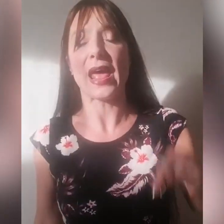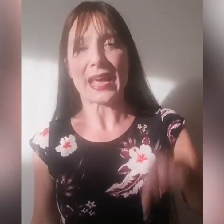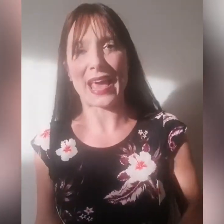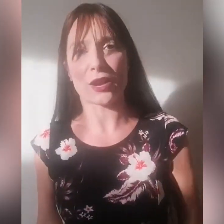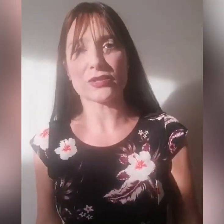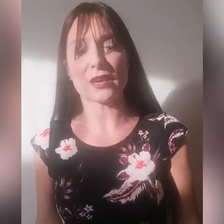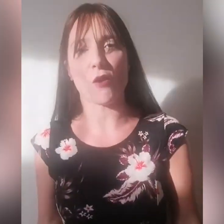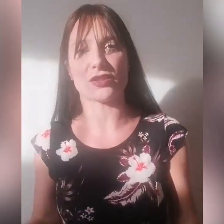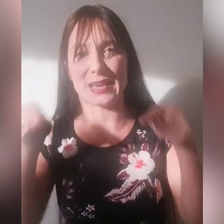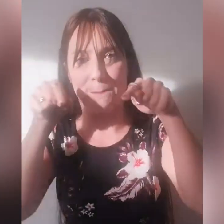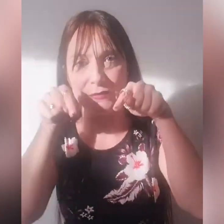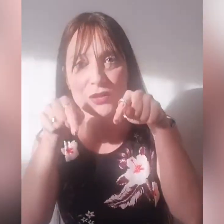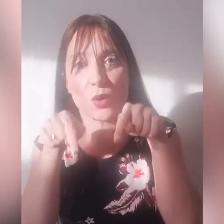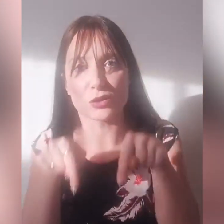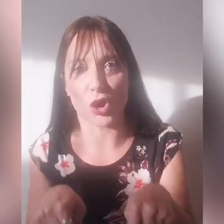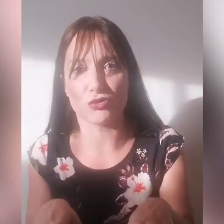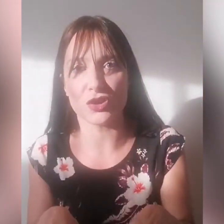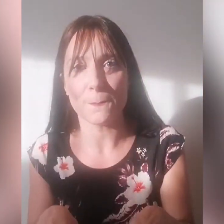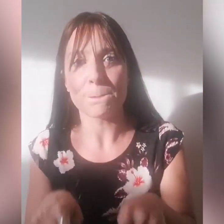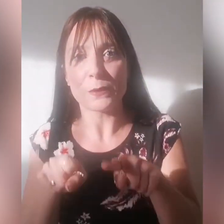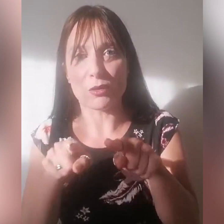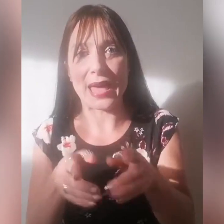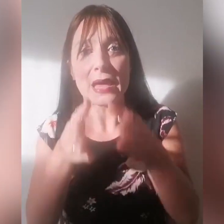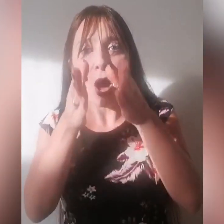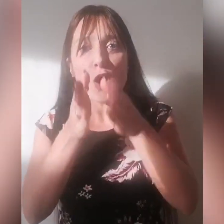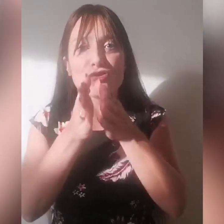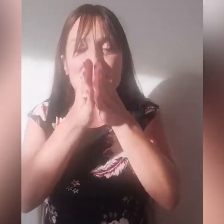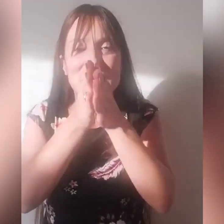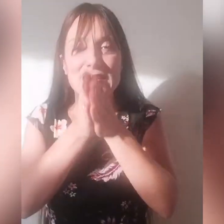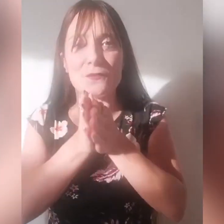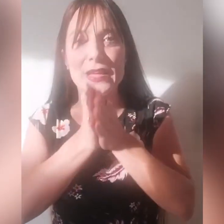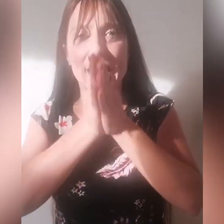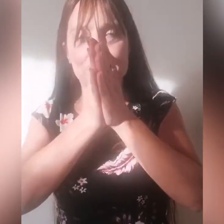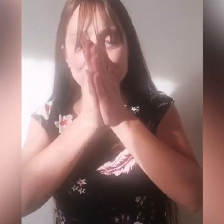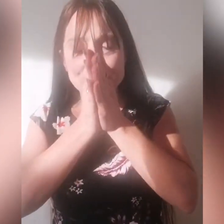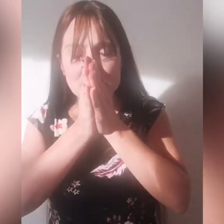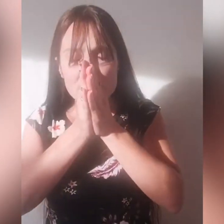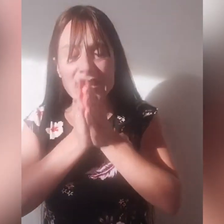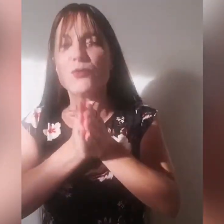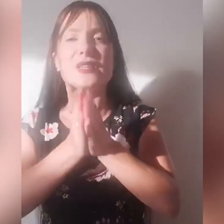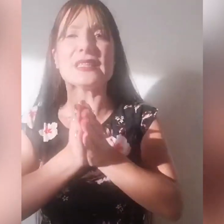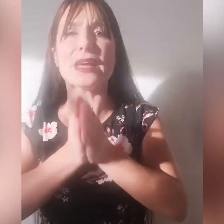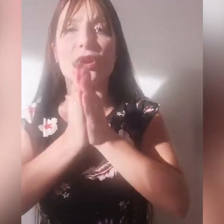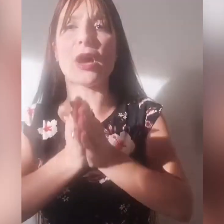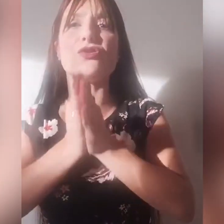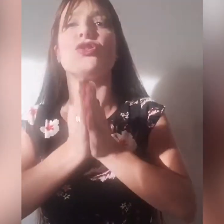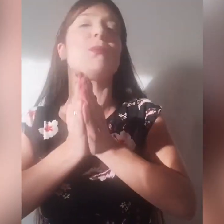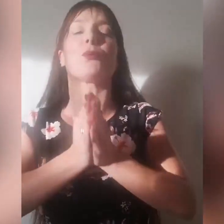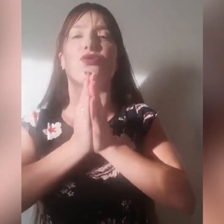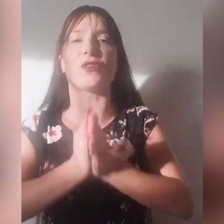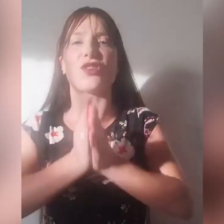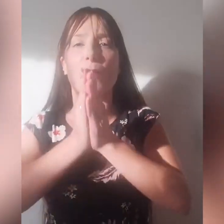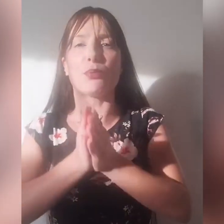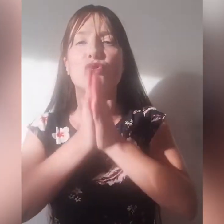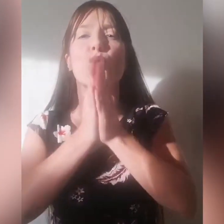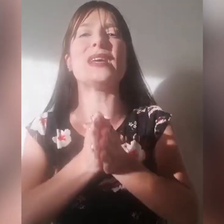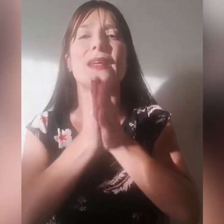che è la nostra forza fino ad oggi, ok? Oggi deve servire il mio desiderio che oggi noi proprio ci facciamo appunto quella